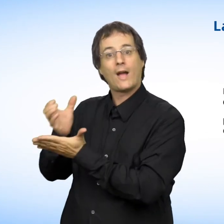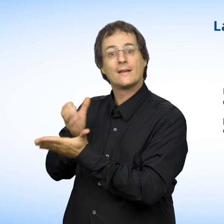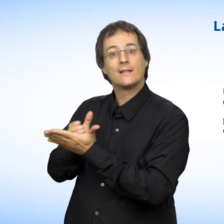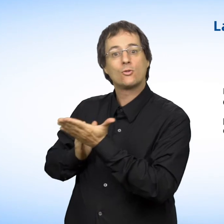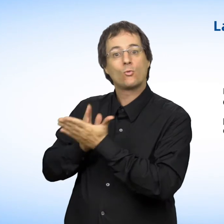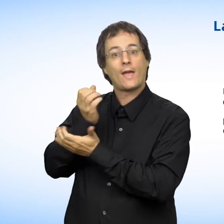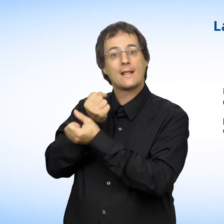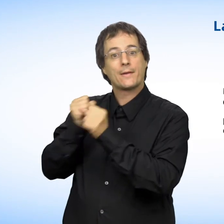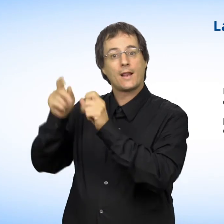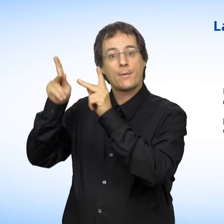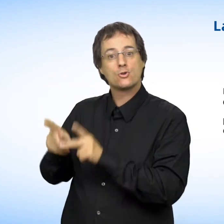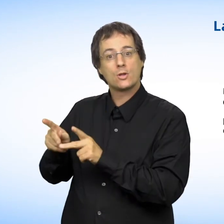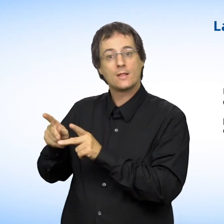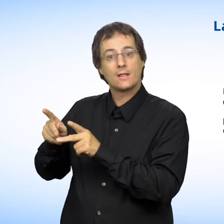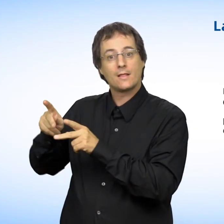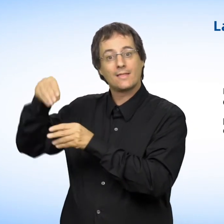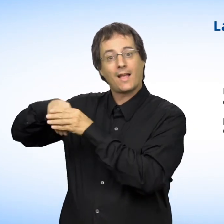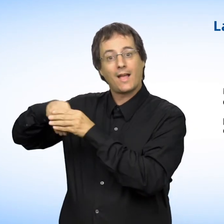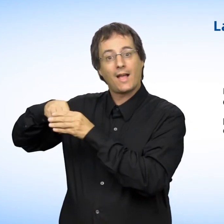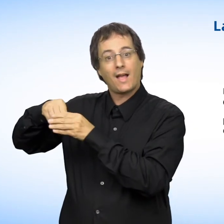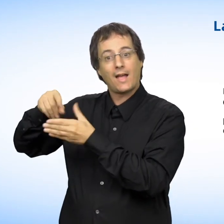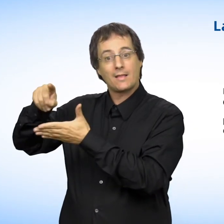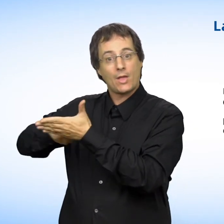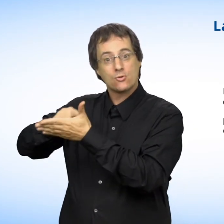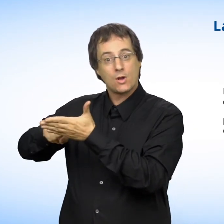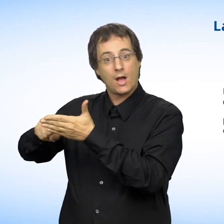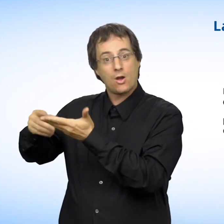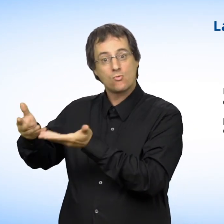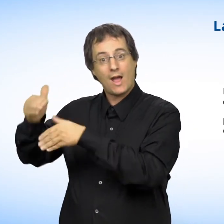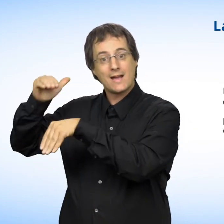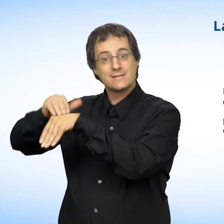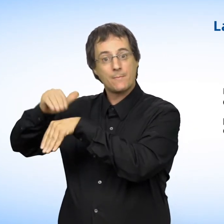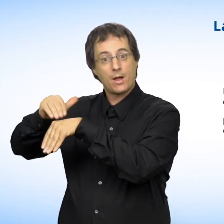Ces situations sont contraires à la Charte des droits et libertés de la personne.